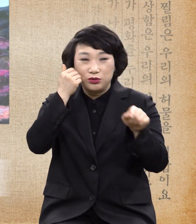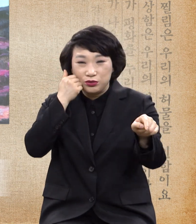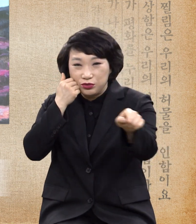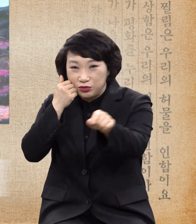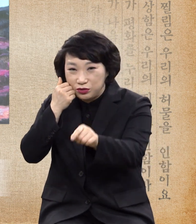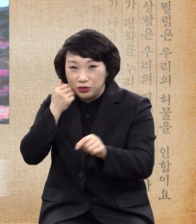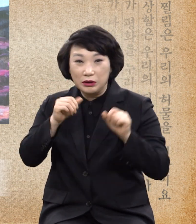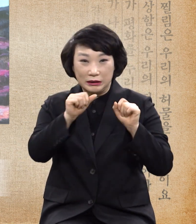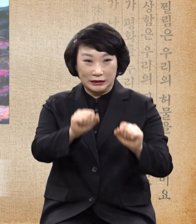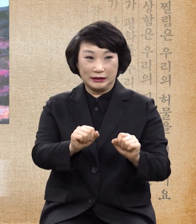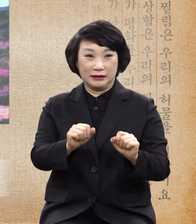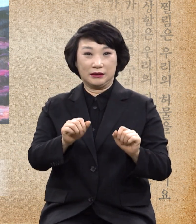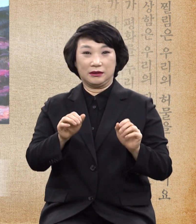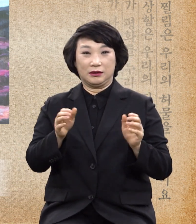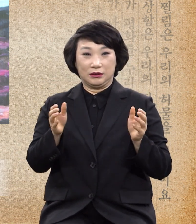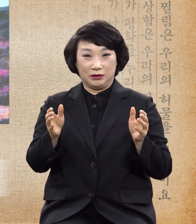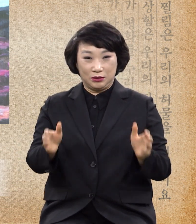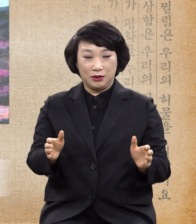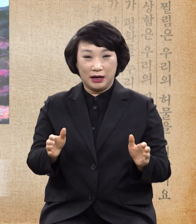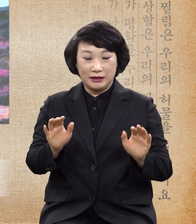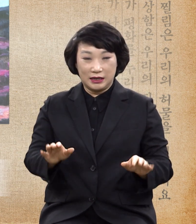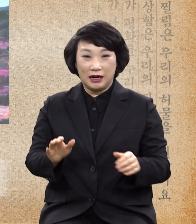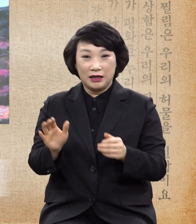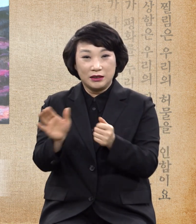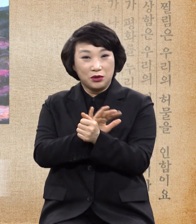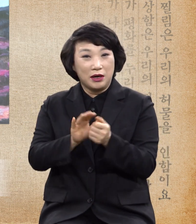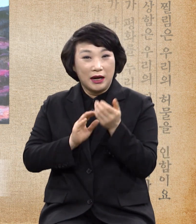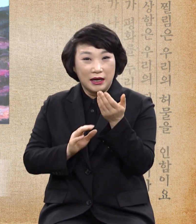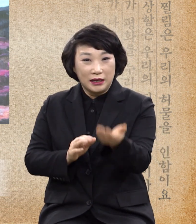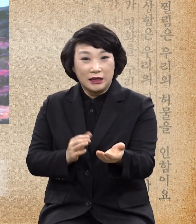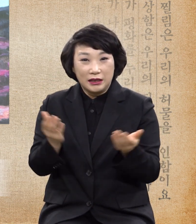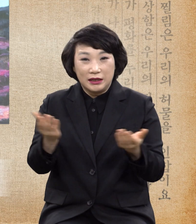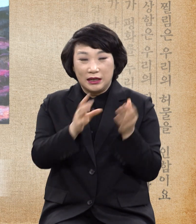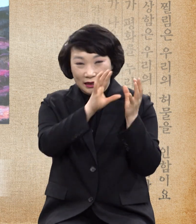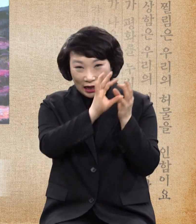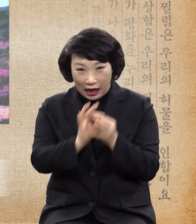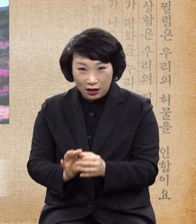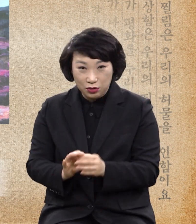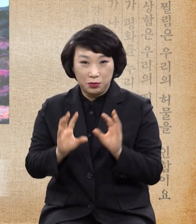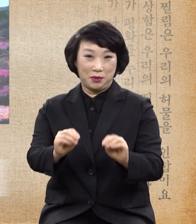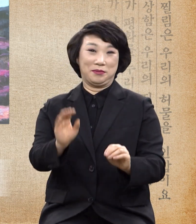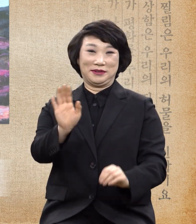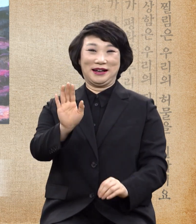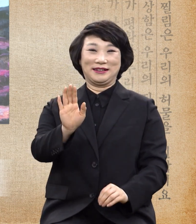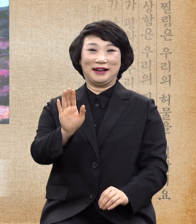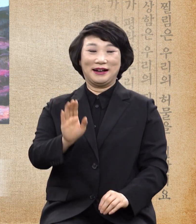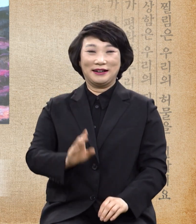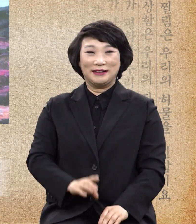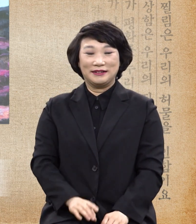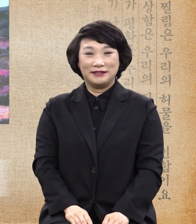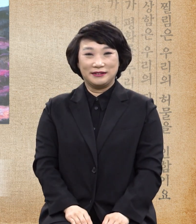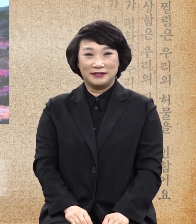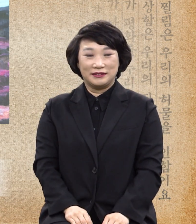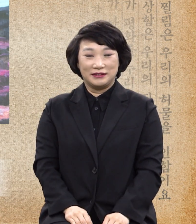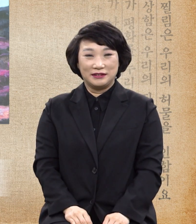존재하는 한 치유의 사역을 중단할 수 없으셔서 아버지가